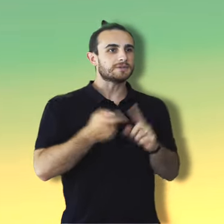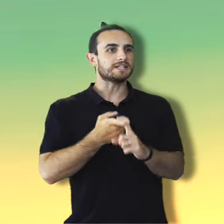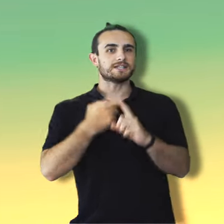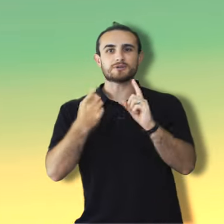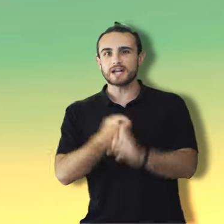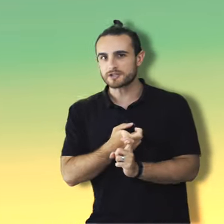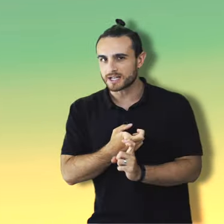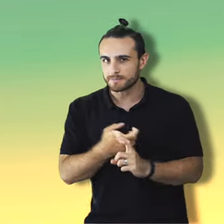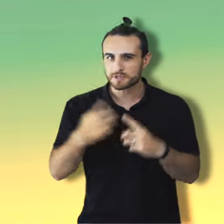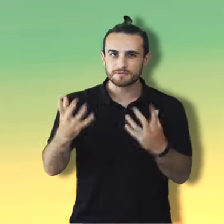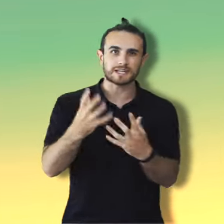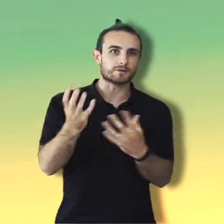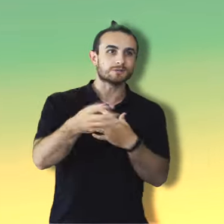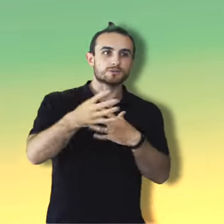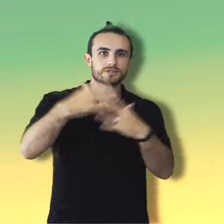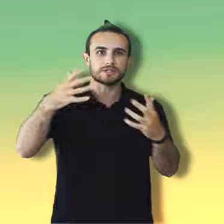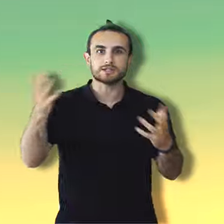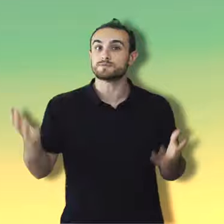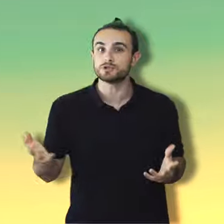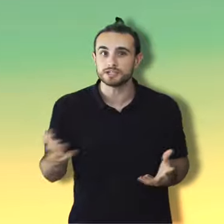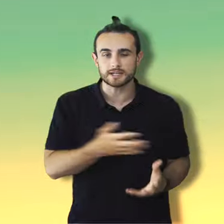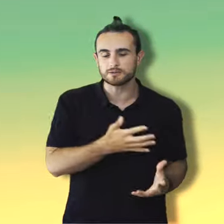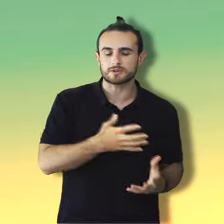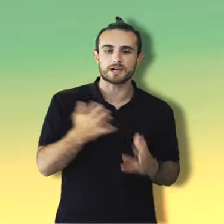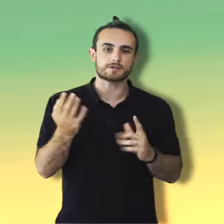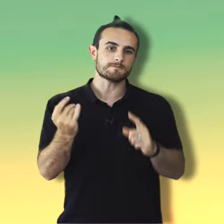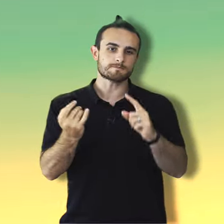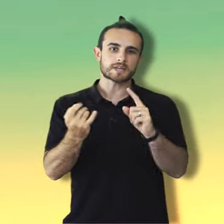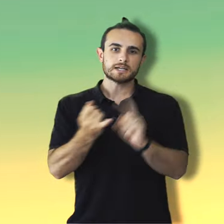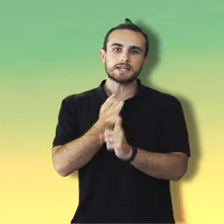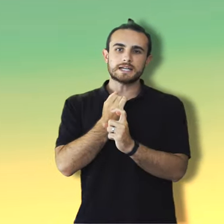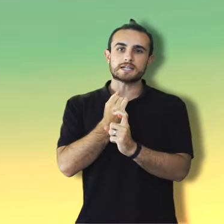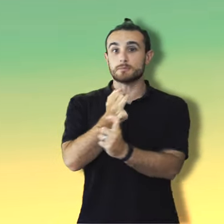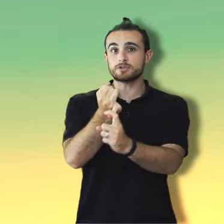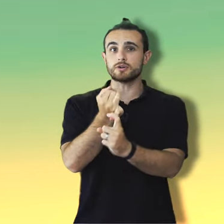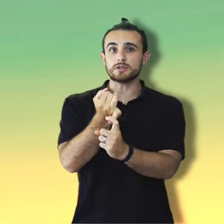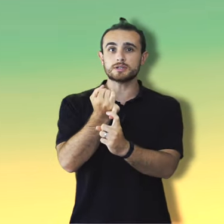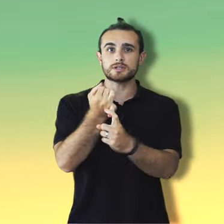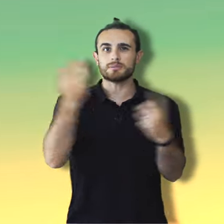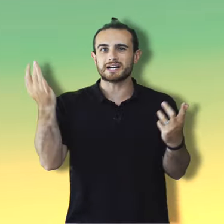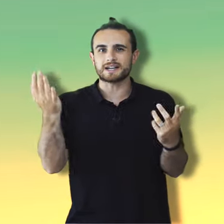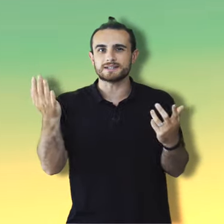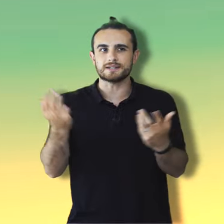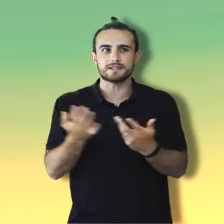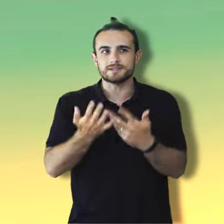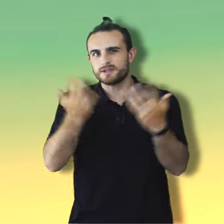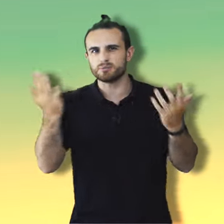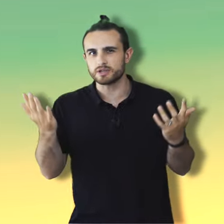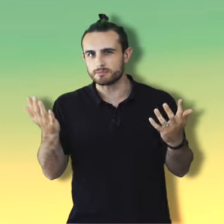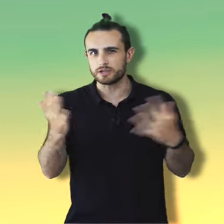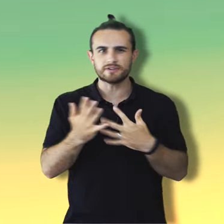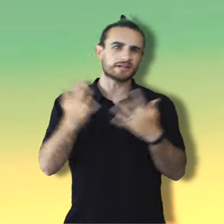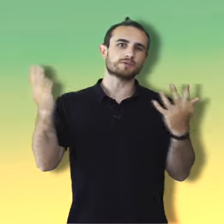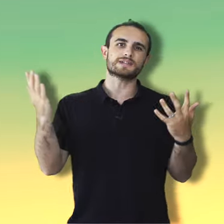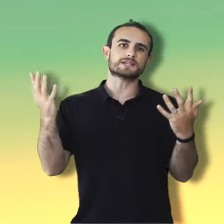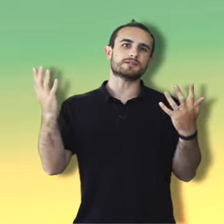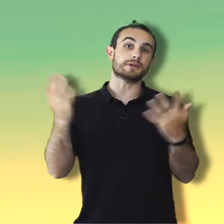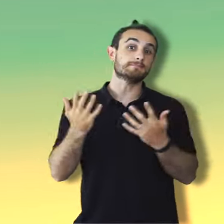Quindi, to catch a glimpse, vedere qualcuno di sfuggita in questo caso, e small talk, parlare del più e del meno, fare conversazione